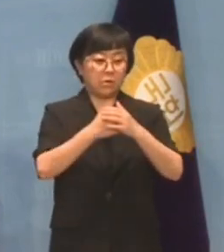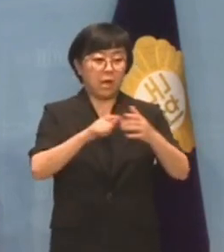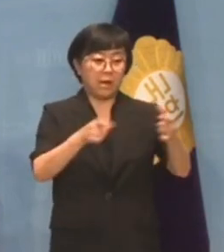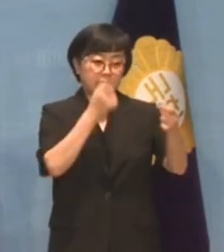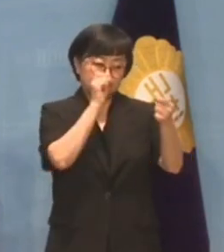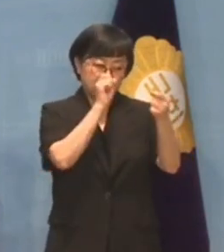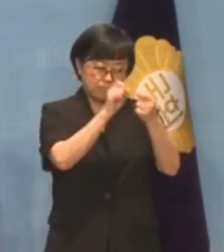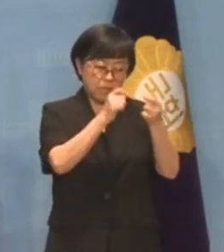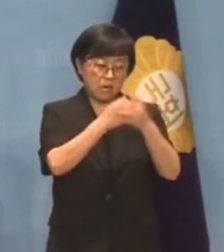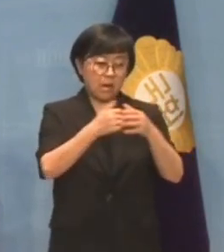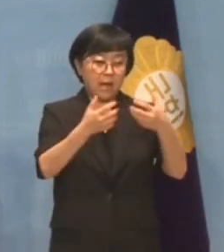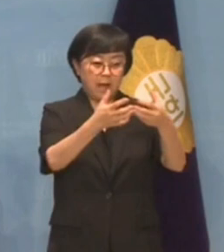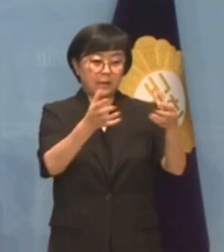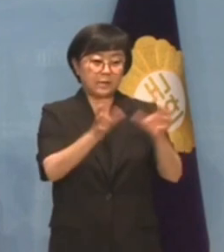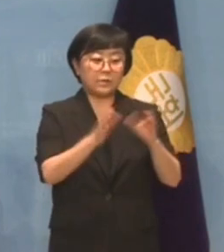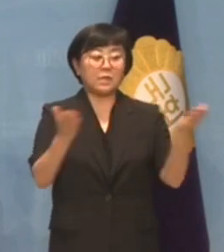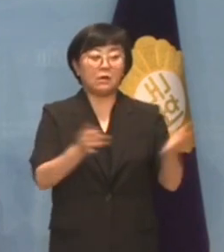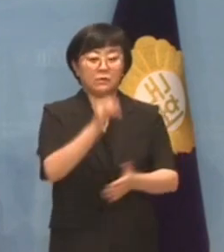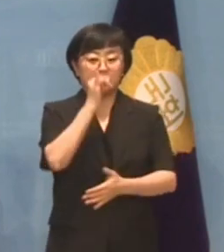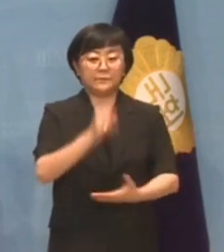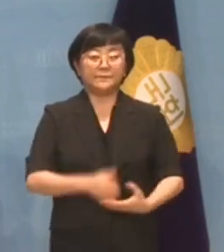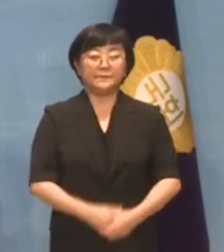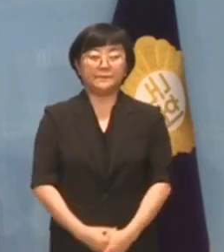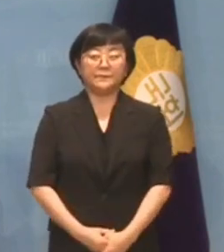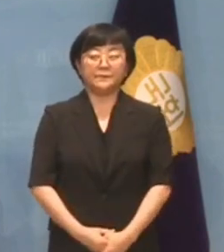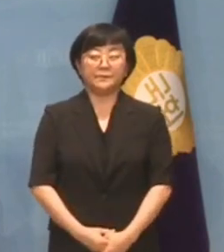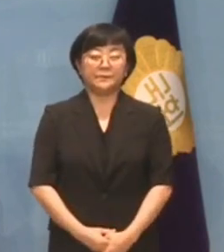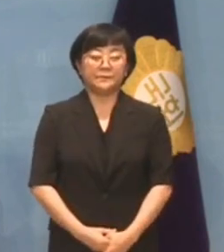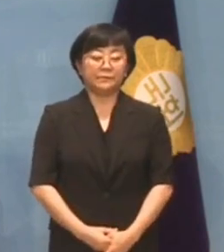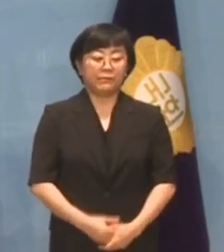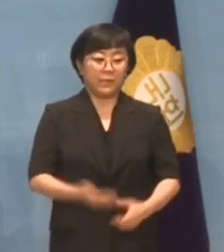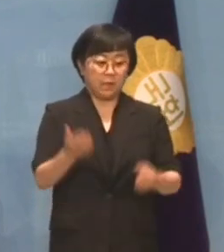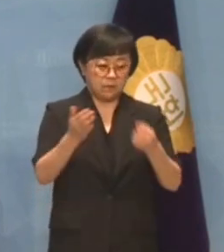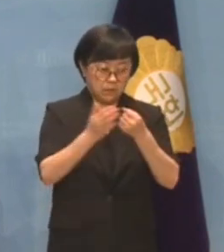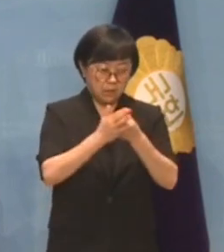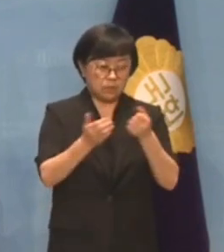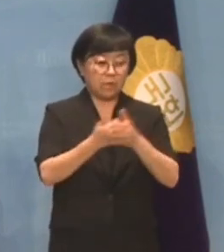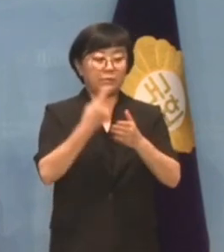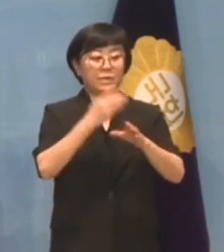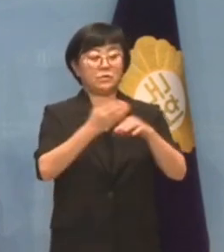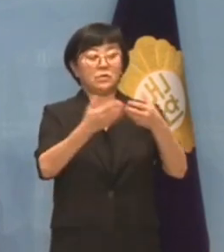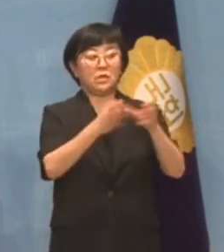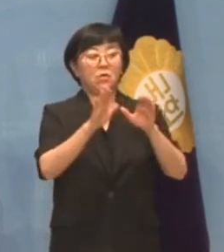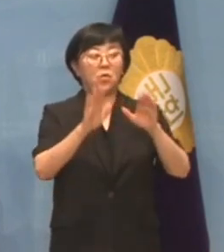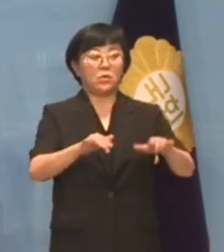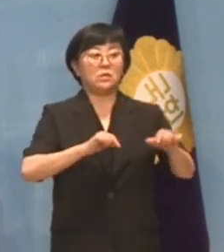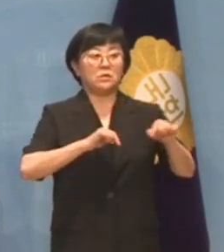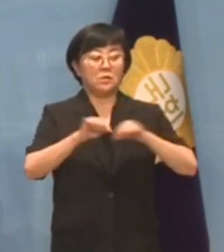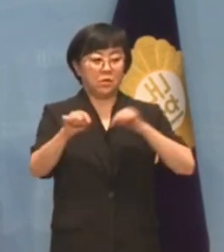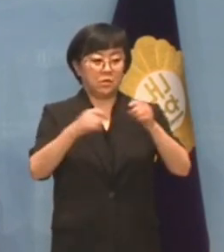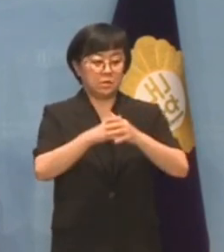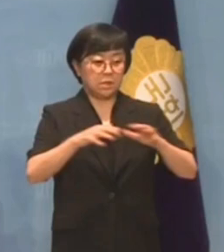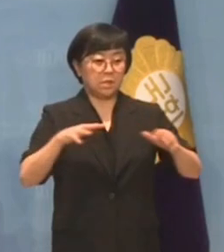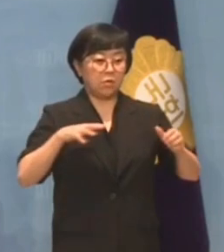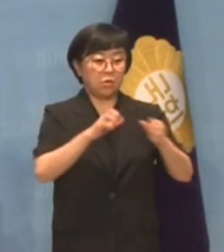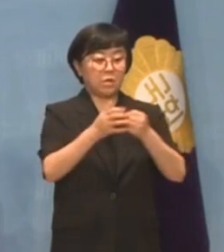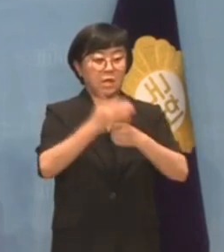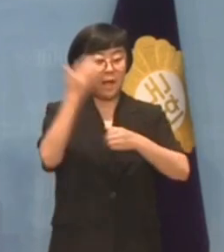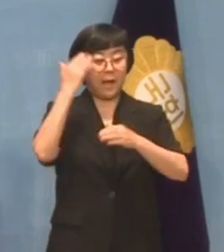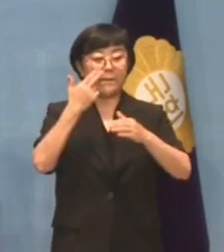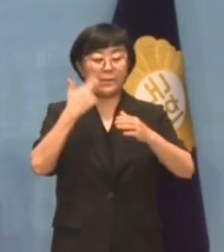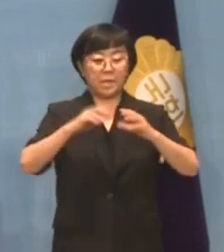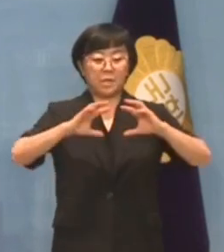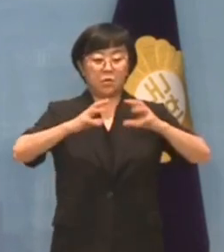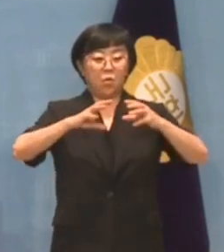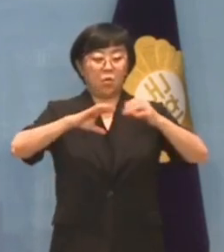긴멸하게 원팀으로 일하고 있습니다. 그렇게 민주당이 오늘 시작한 정치공세는 한미동맹을